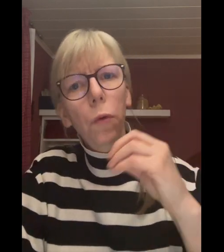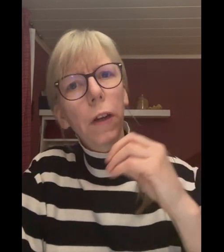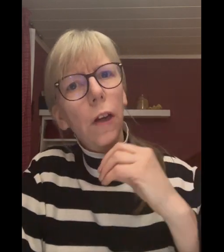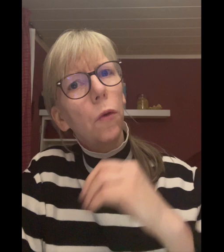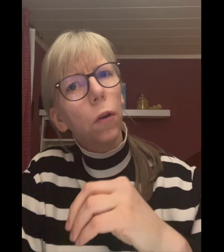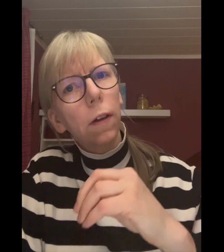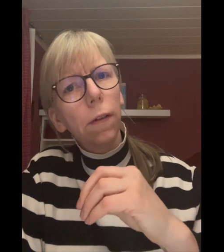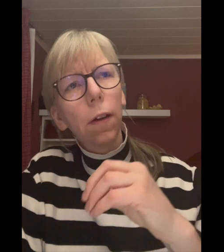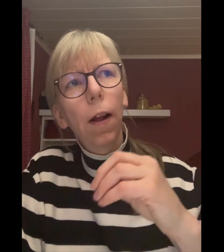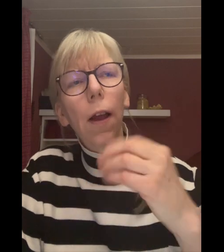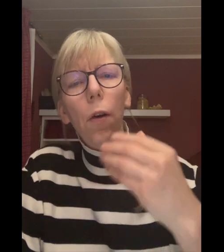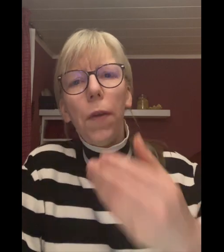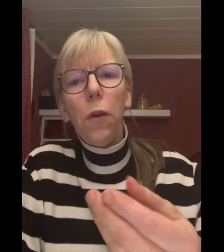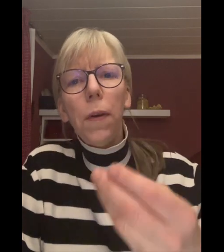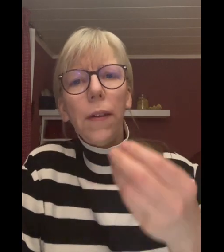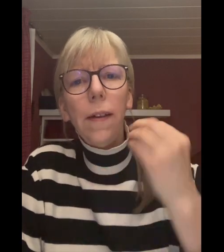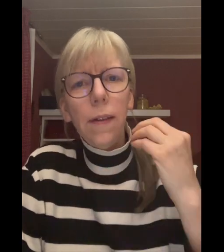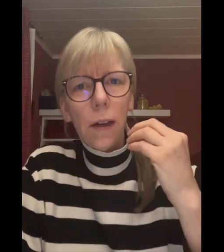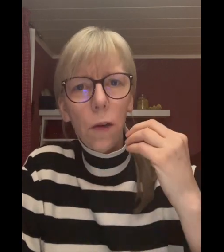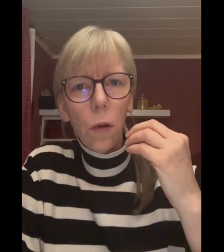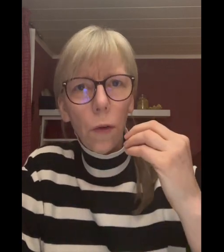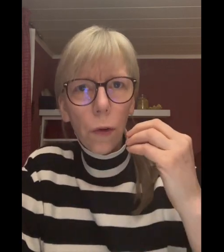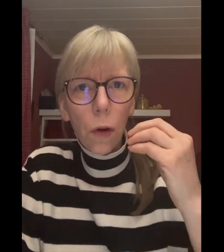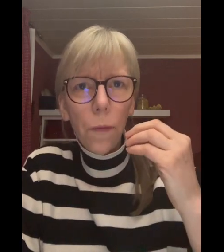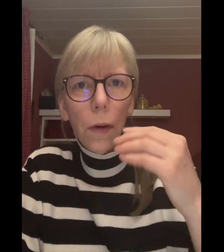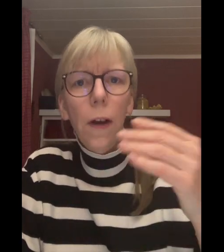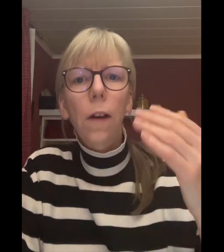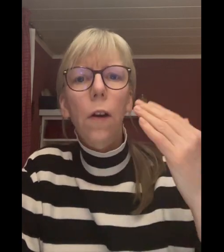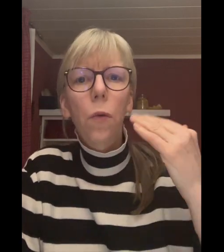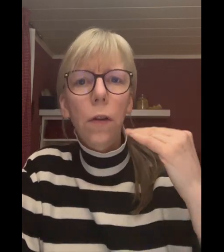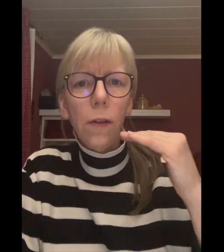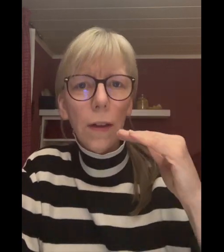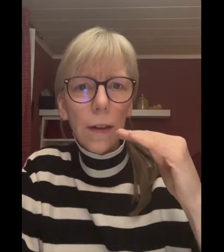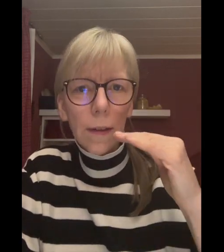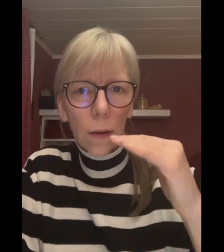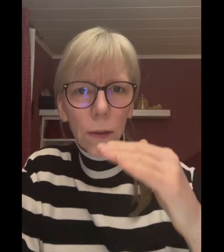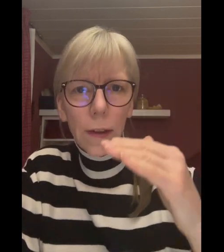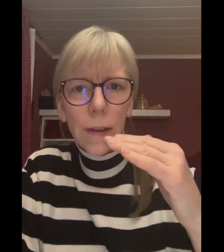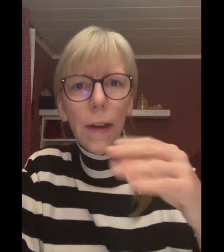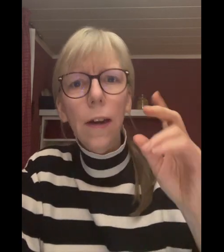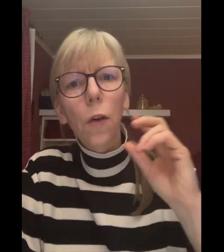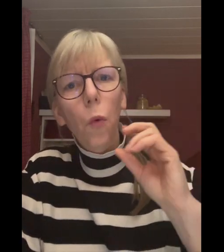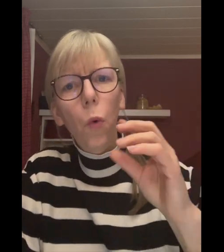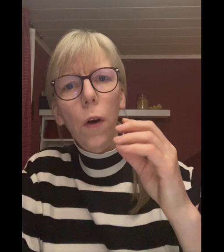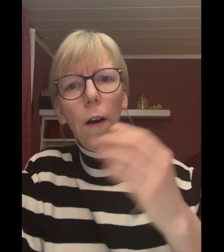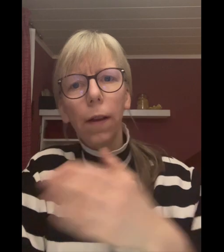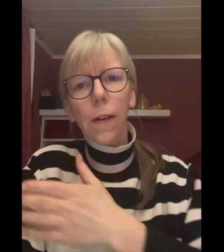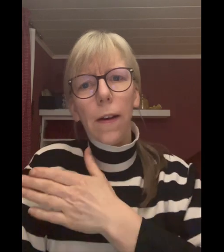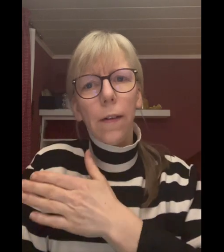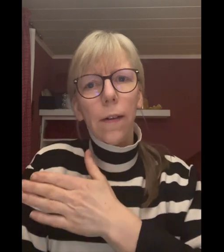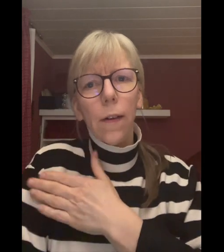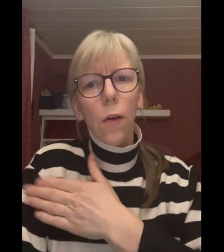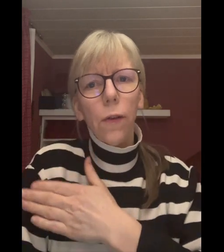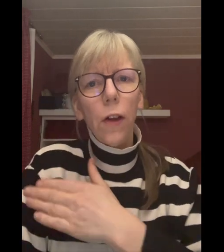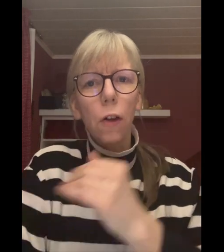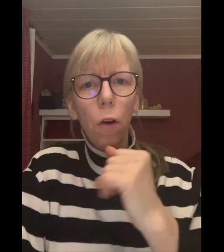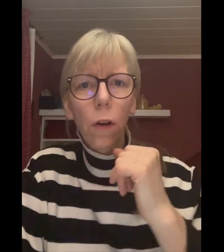nicht genug ist und wenn übers Essen nicht genug aufgenommen wird, dann holt es sich das aus den Zähnen oder es kann sich das auch aus den Knochen